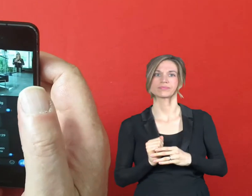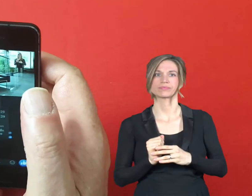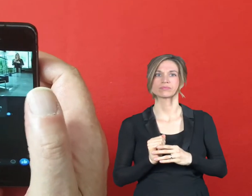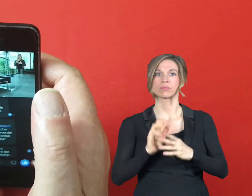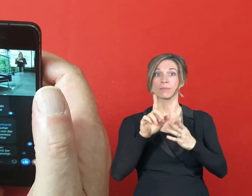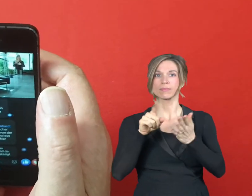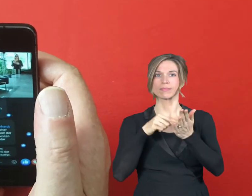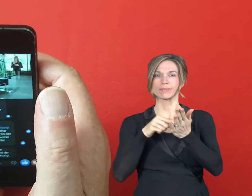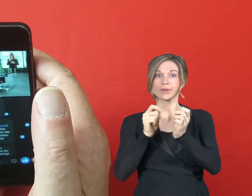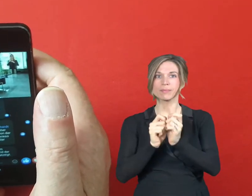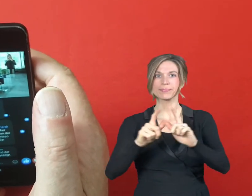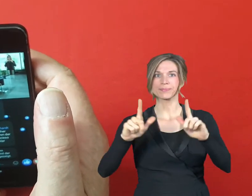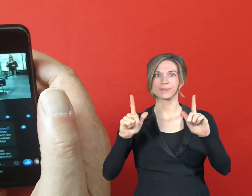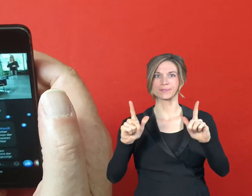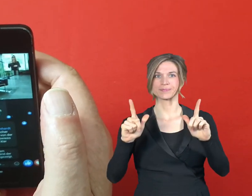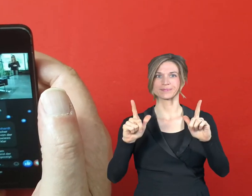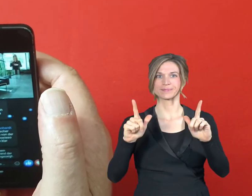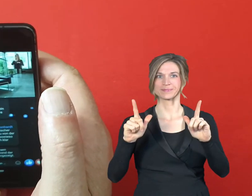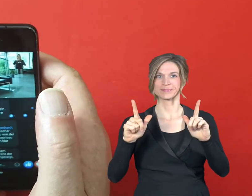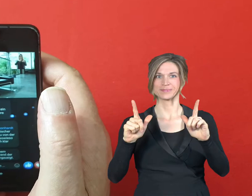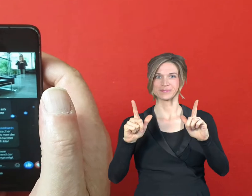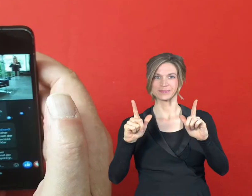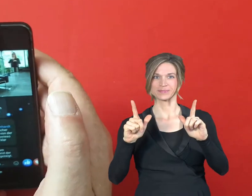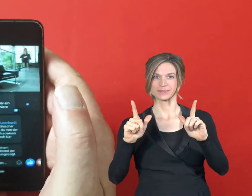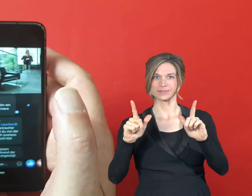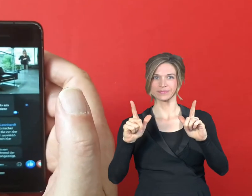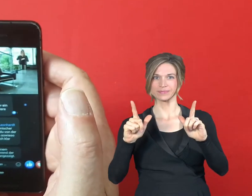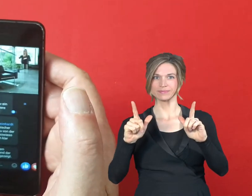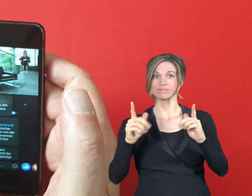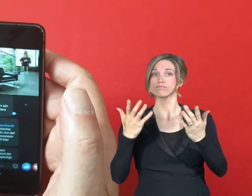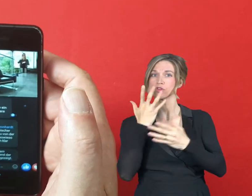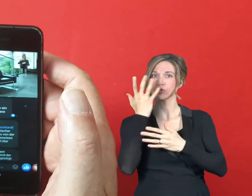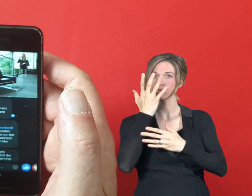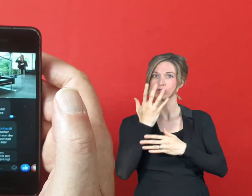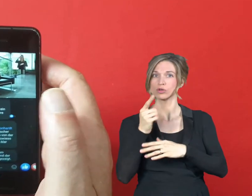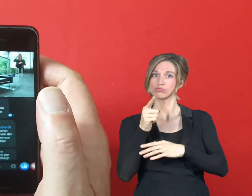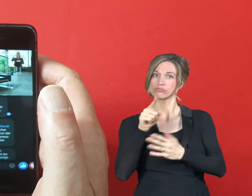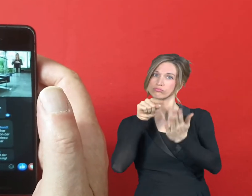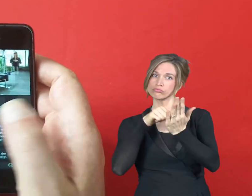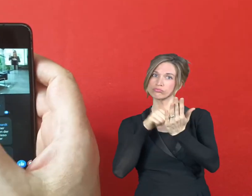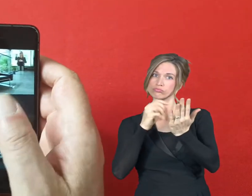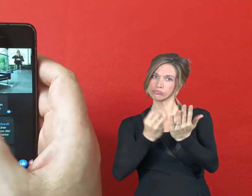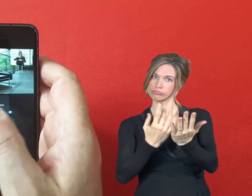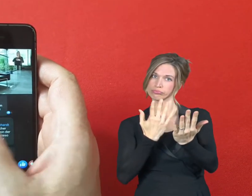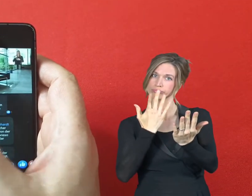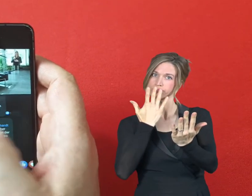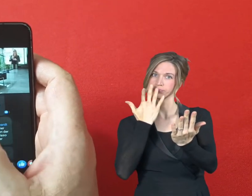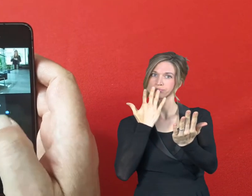Ja, da wäre es jetzt. Sie würden zuschauen, Sie würden sehen. Natürlich können Sie jetzt nochmal alle